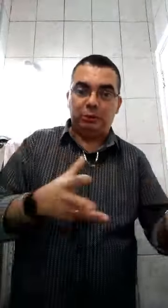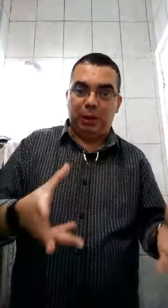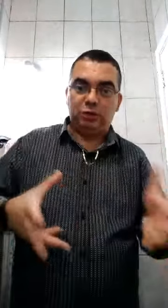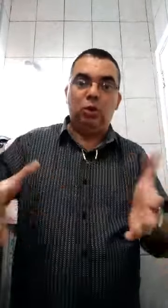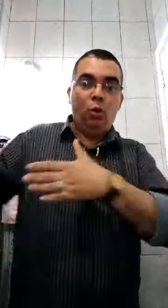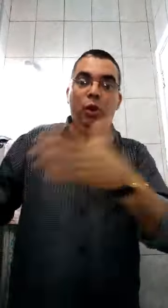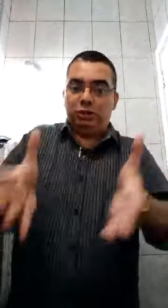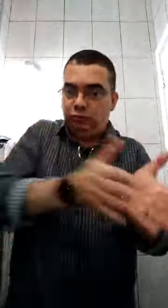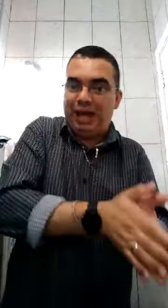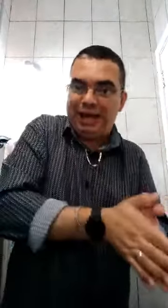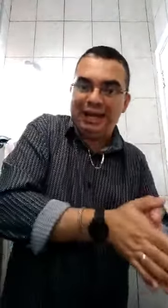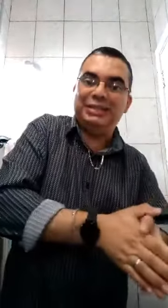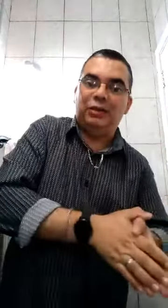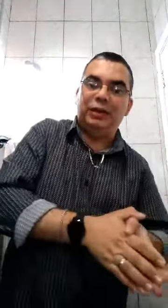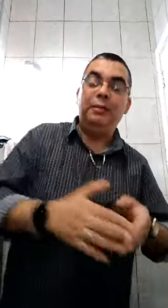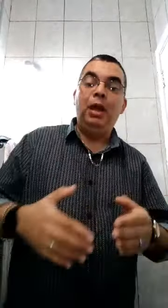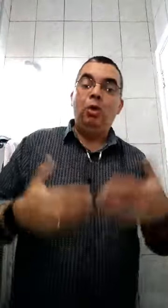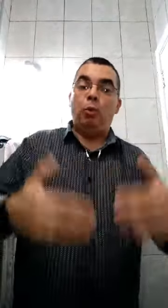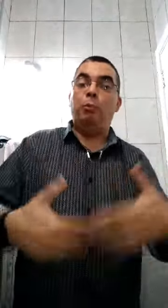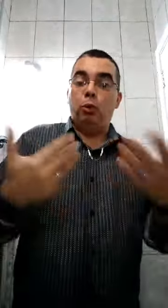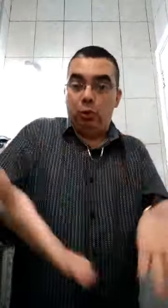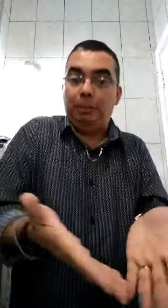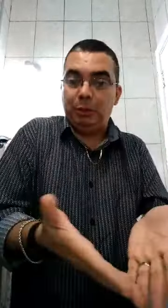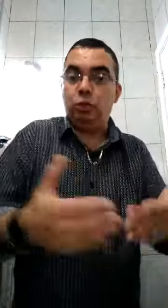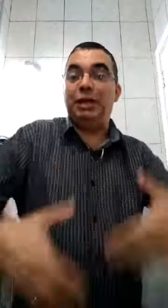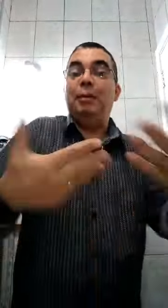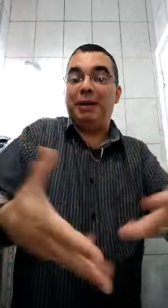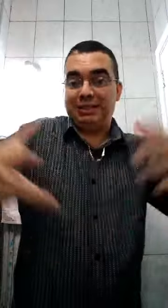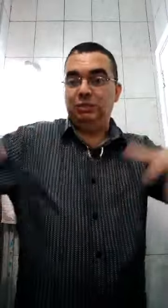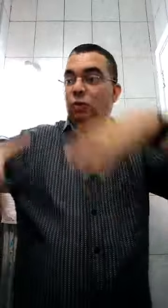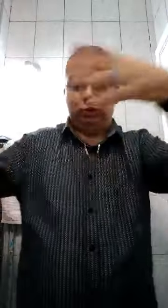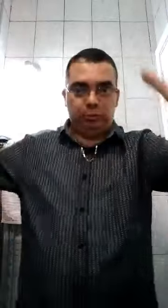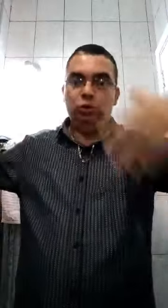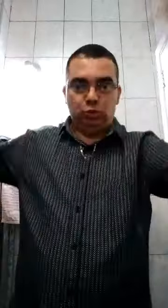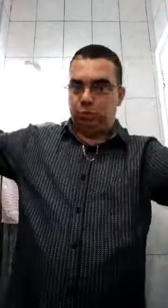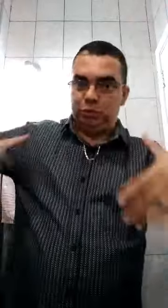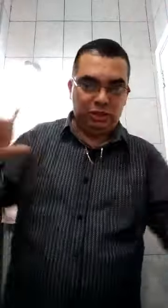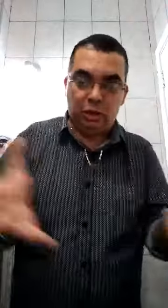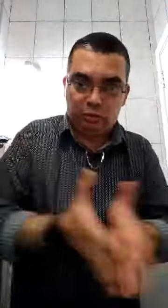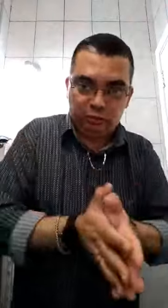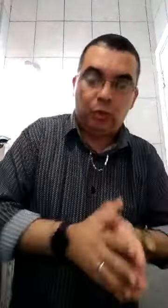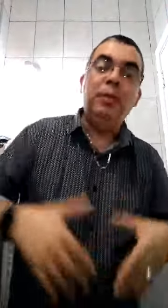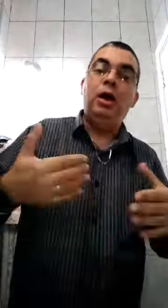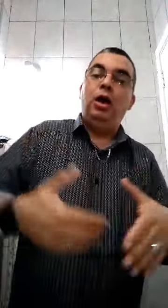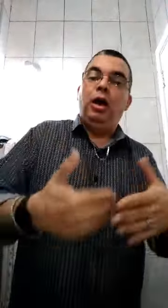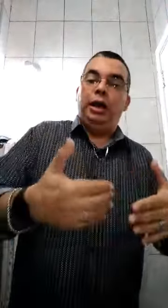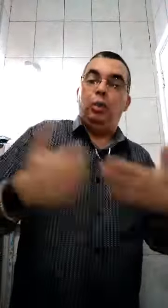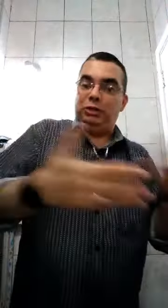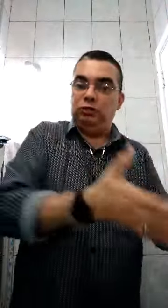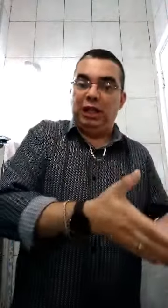ambas partes. O ativo na relação, né, como procura a pessoa que é a passiva ou a esposa ou a esposa, seja lá o que for. O ativo